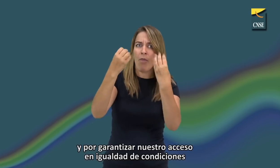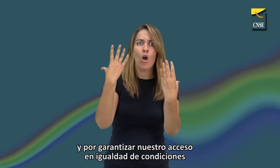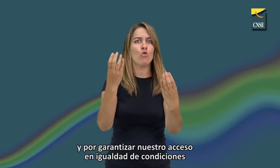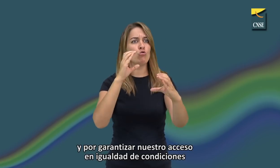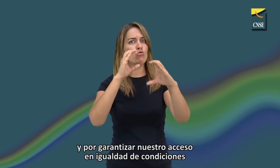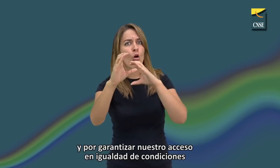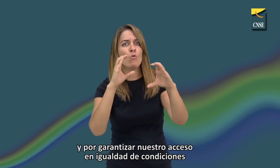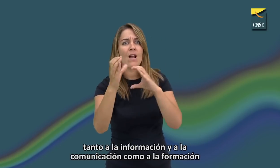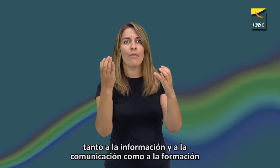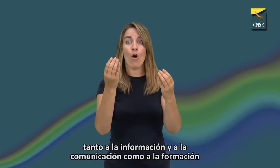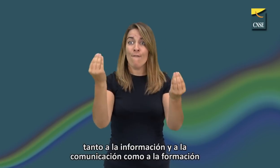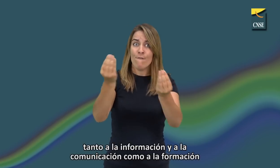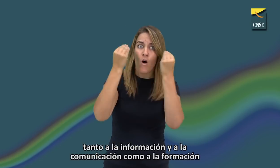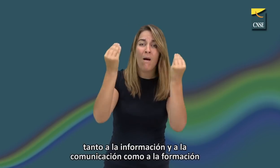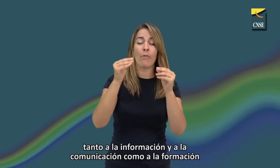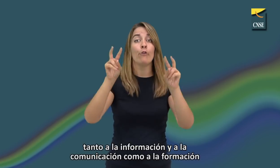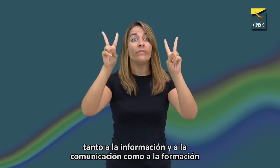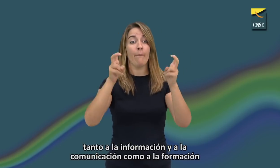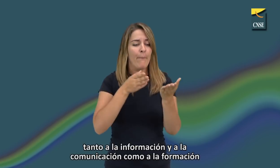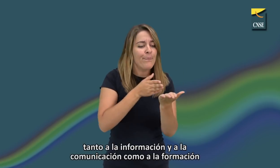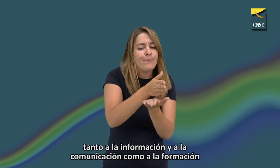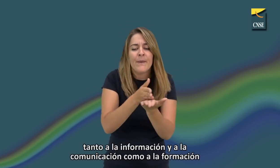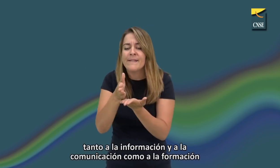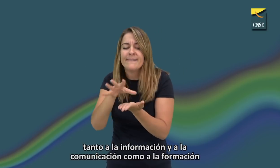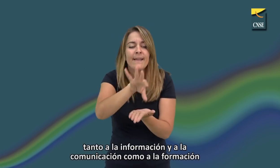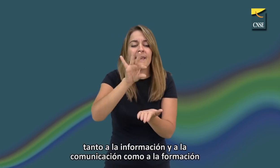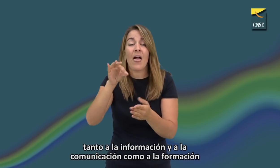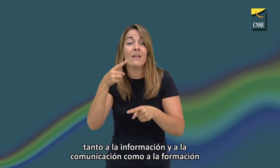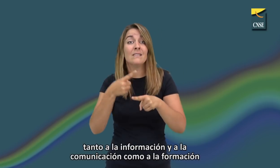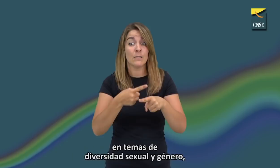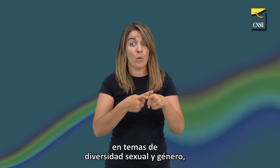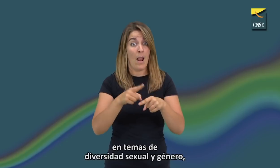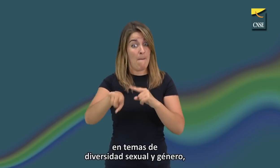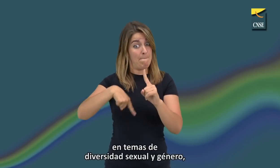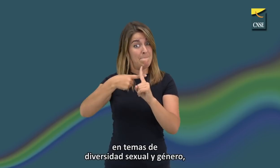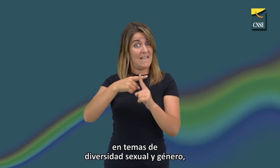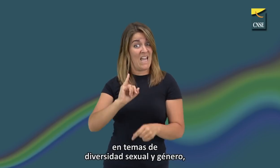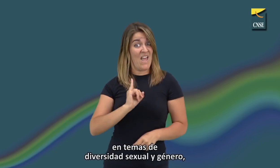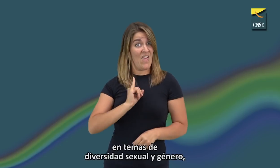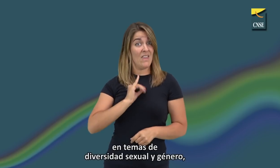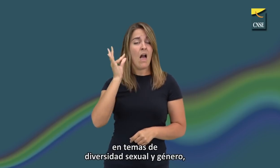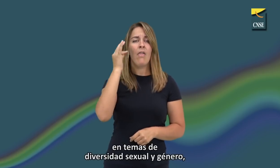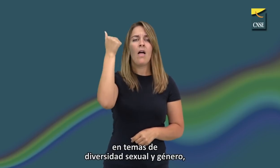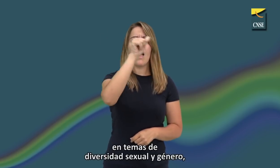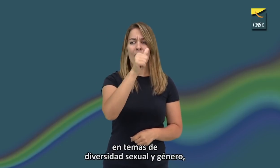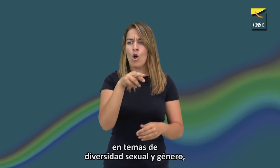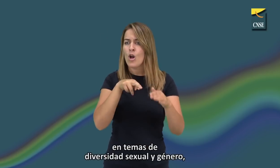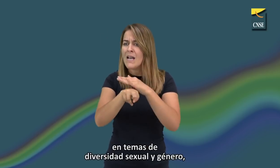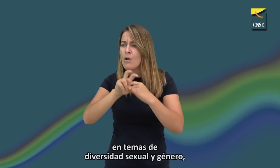en igualdad de condiciones tanto a la información, a la comunicación como a la formación, en temas de diversidad sexual